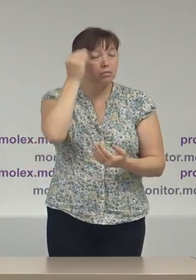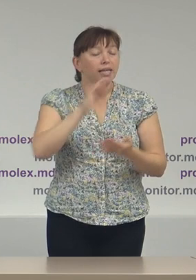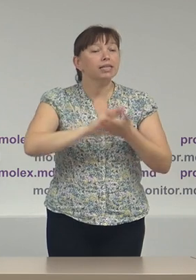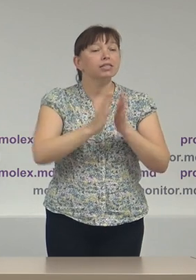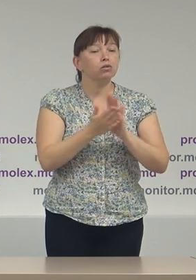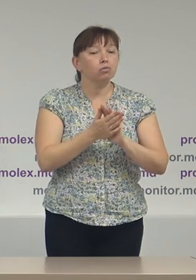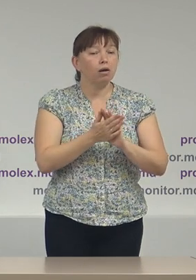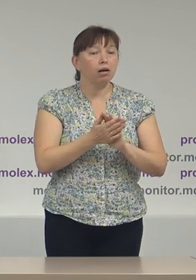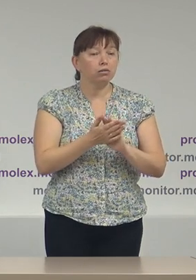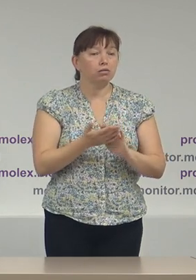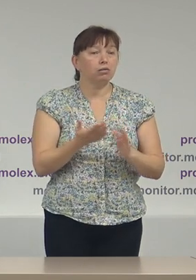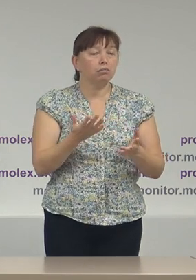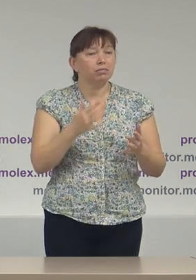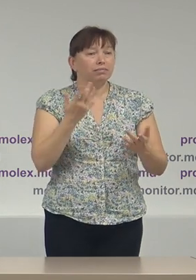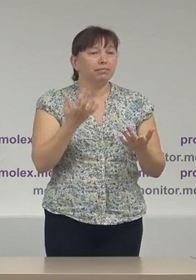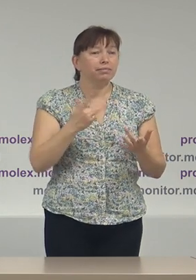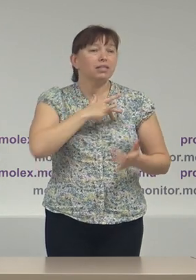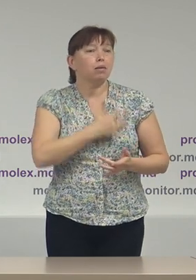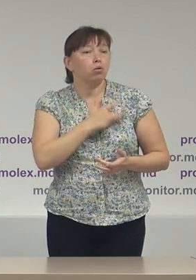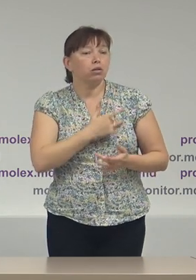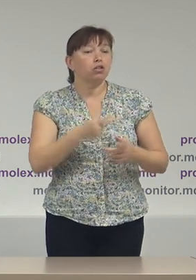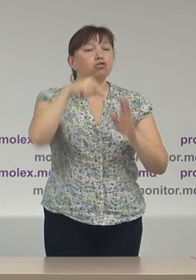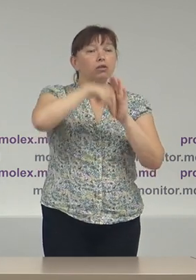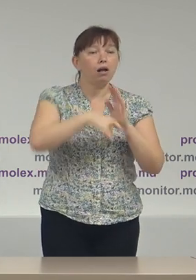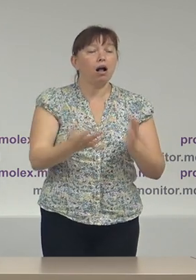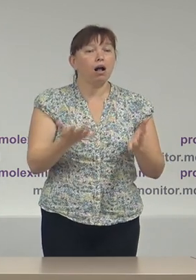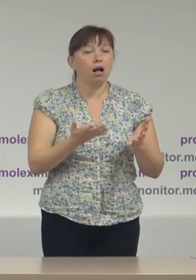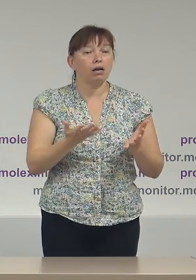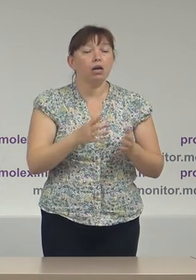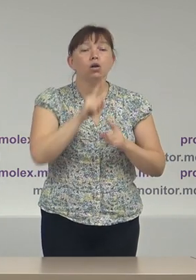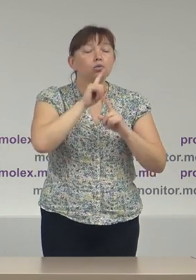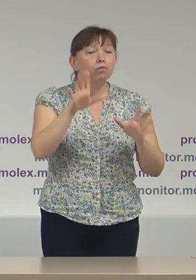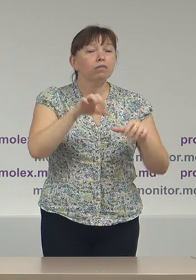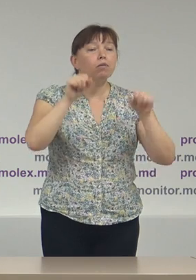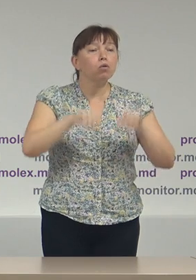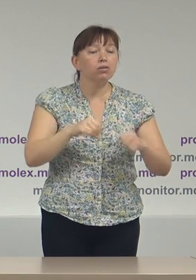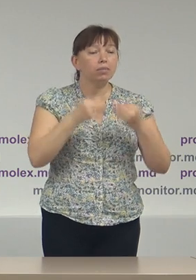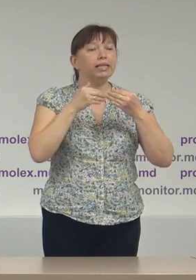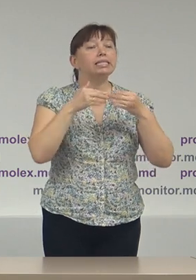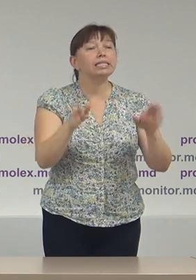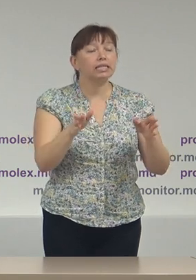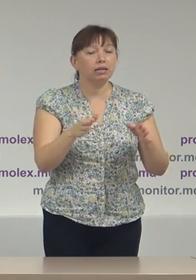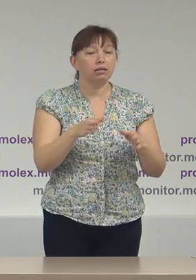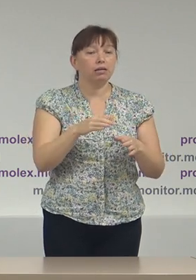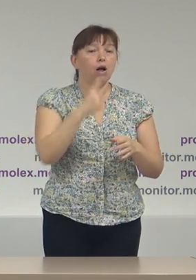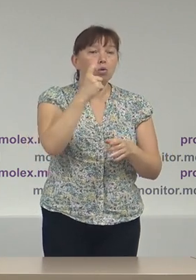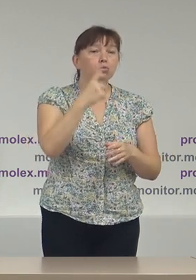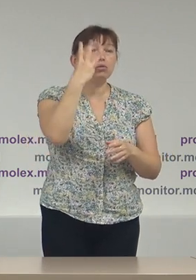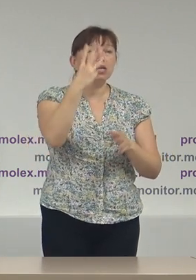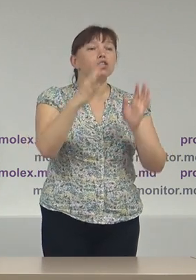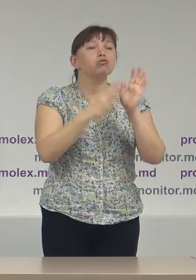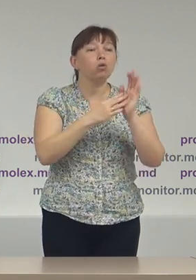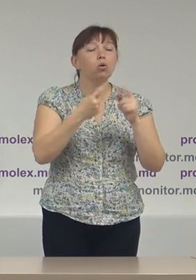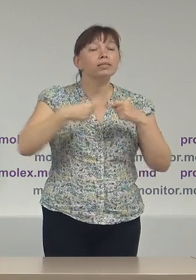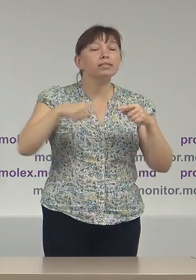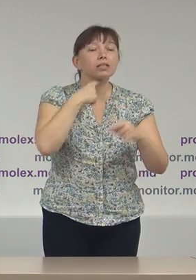situațiile ipotetice în care nu va fi posibilă deschiderea a 139 de